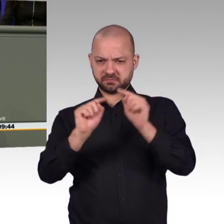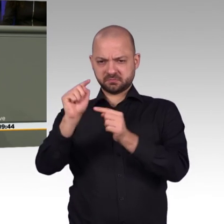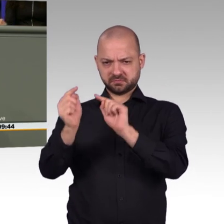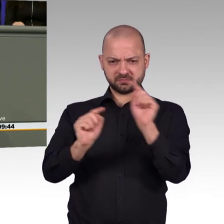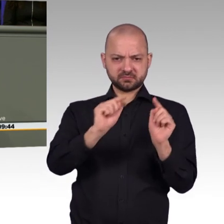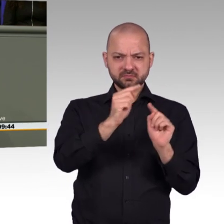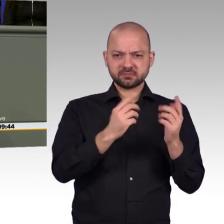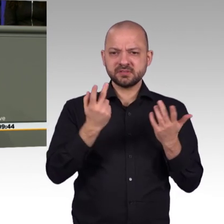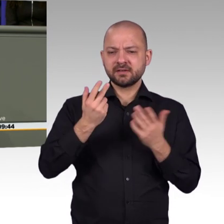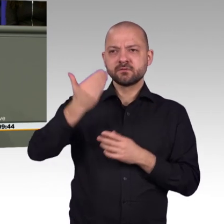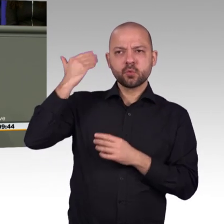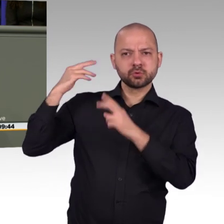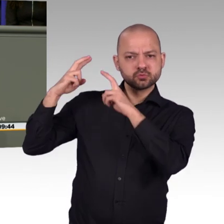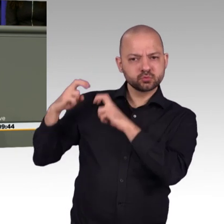komplexer Organisation jemals erlebt.